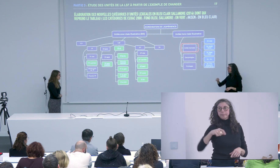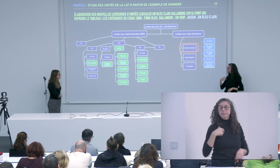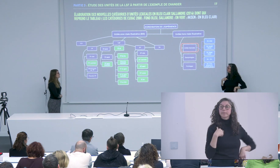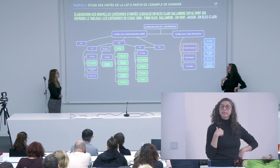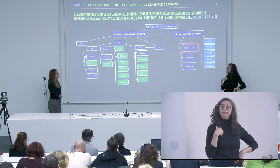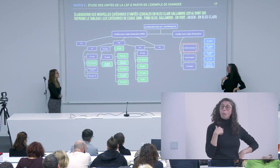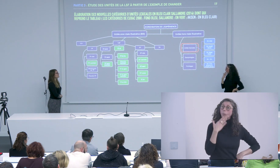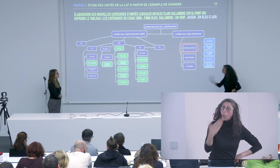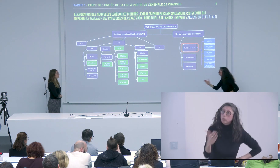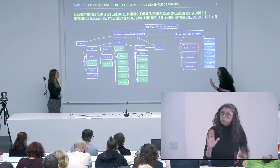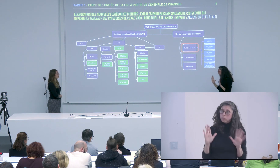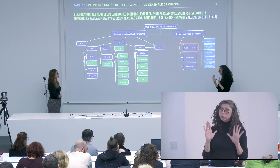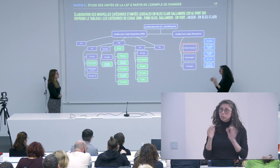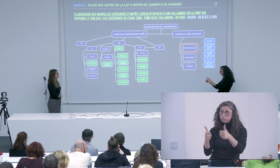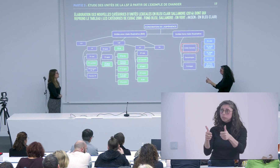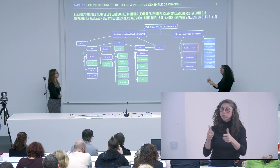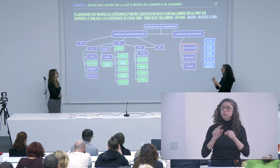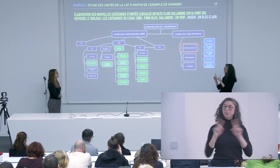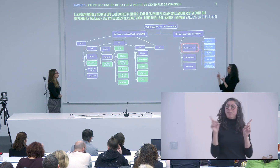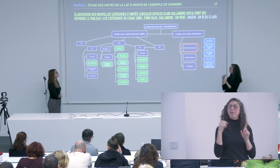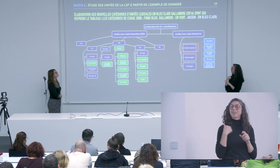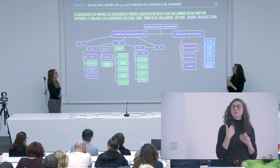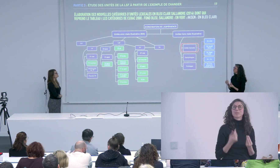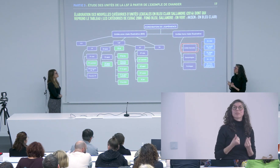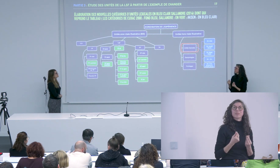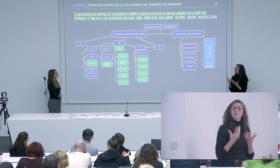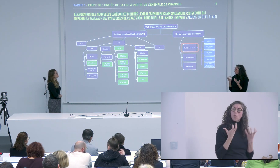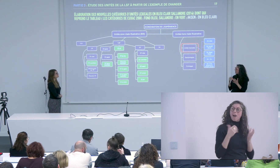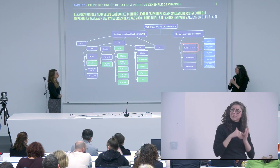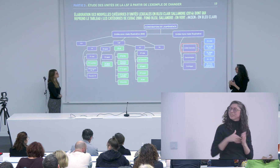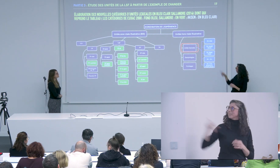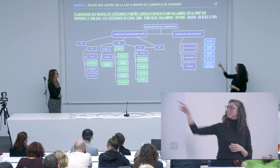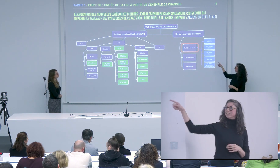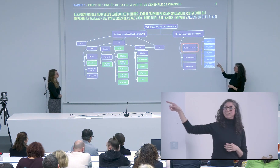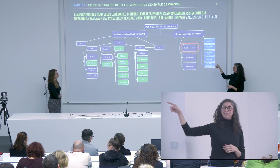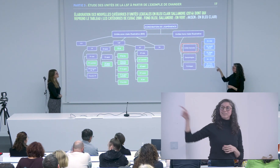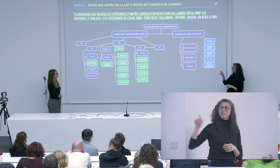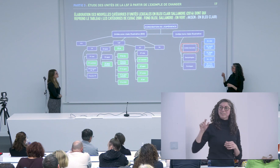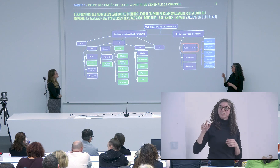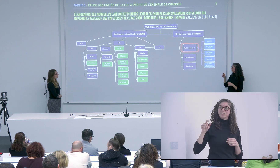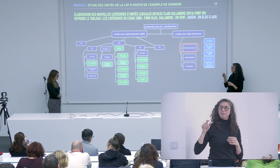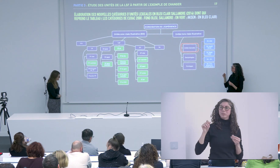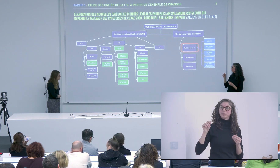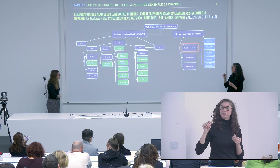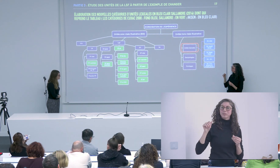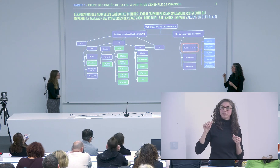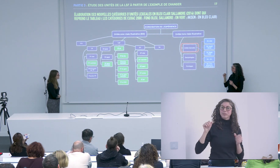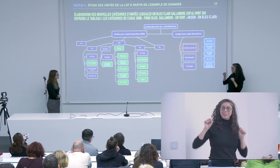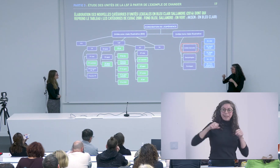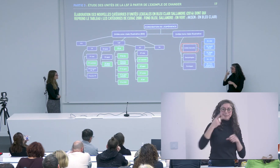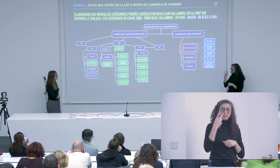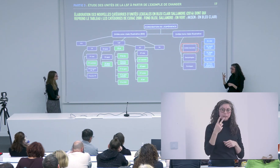justement apprennent qu'il faut absolument enseigner les unités de transfert ce qui est très bien ce qui est très bien mais moi je pense qu'il faut aussi